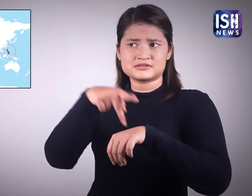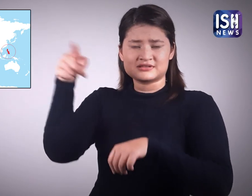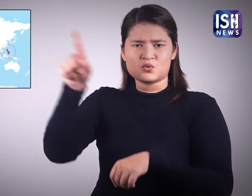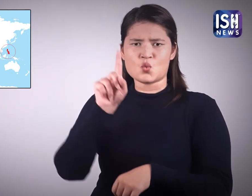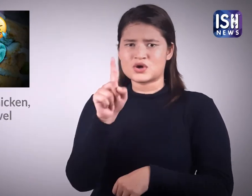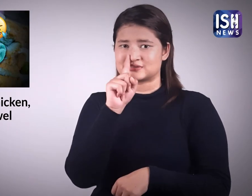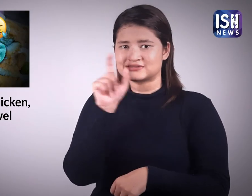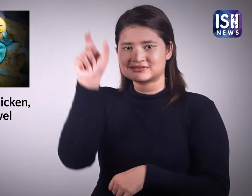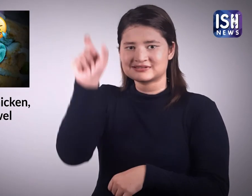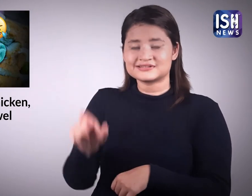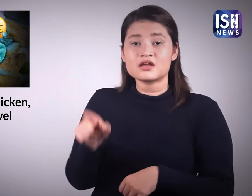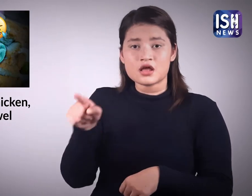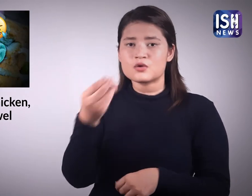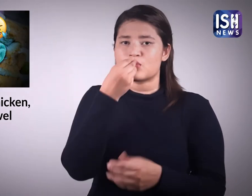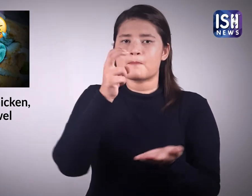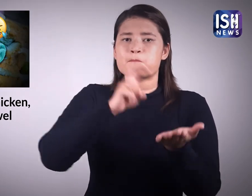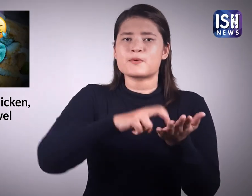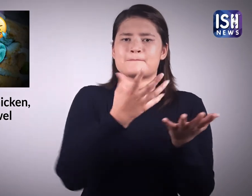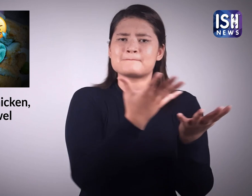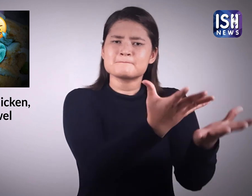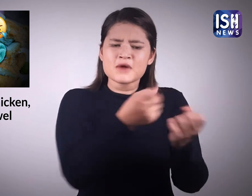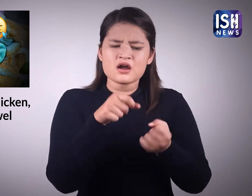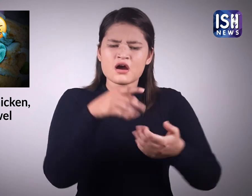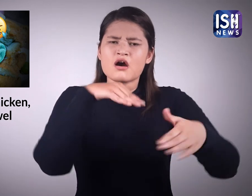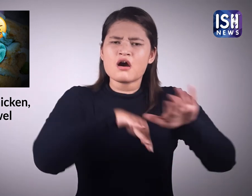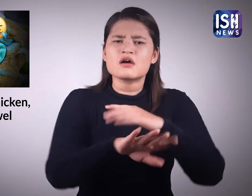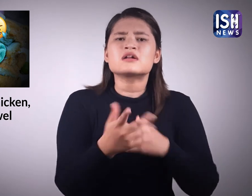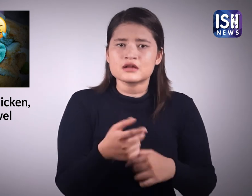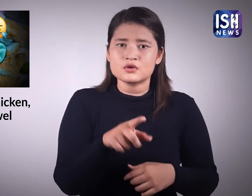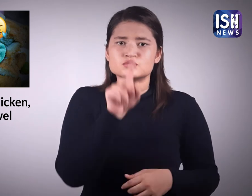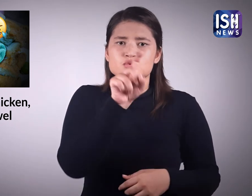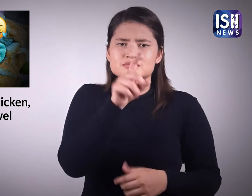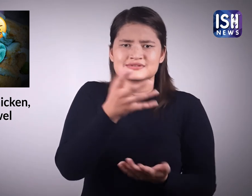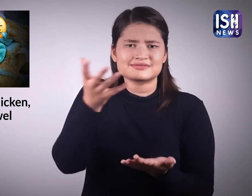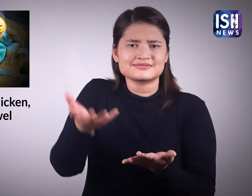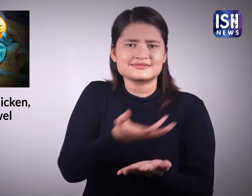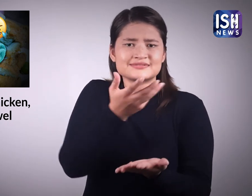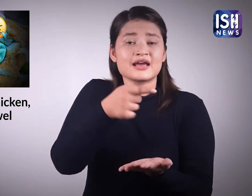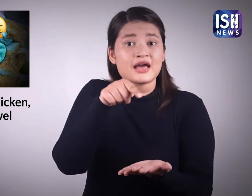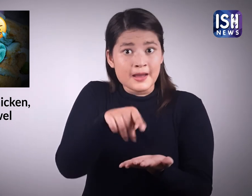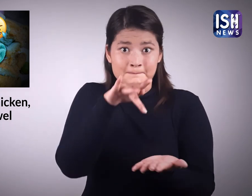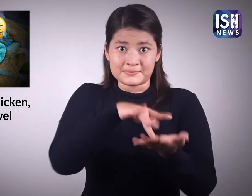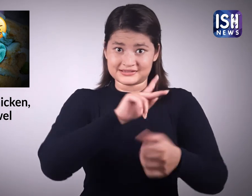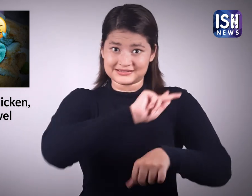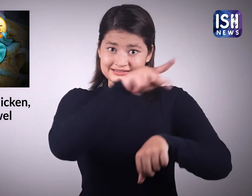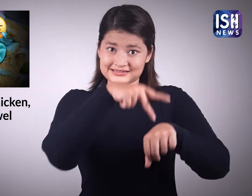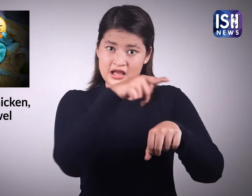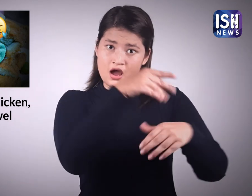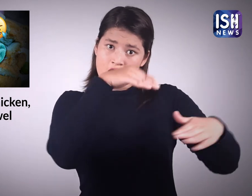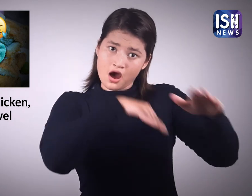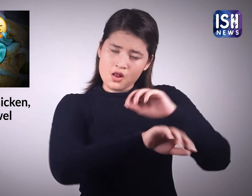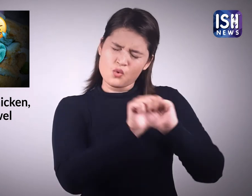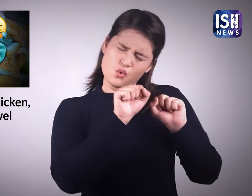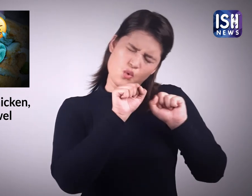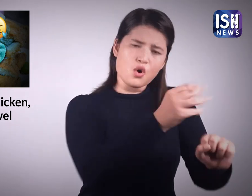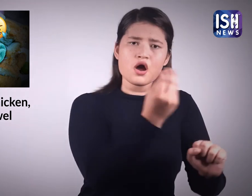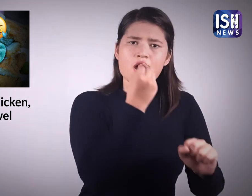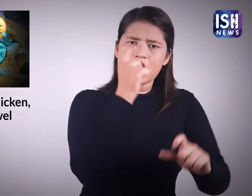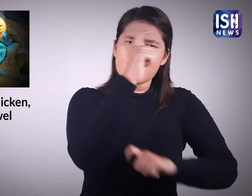फिलिपिन्स में एक महिला ने फ्राइड चिकन देश के लोग प्रिया फास्ट फूड चेंज से